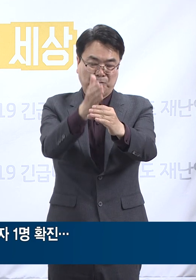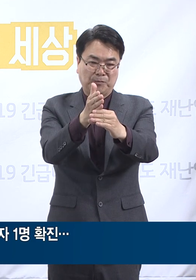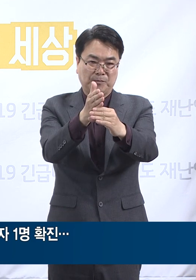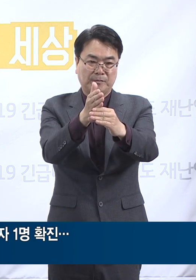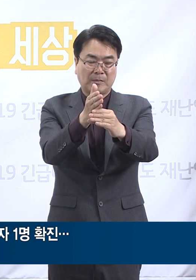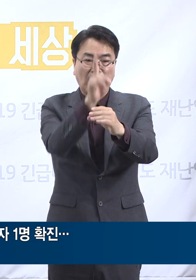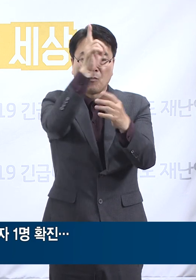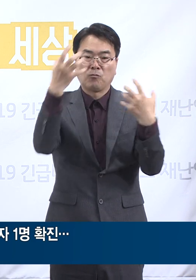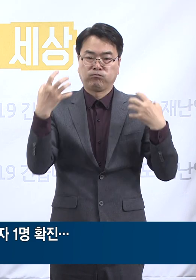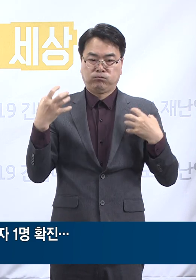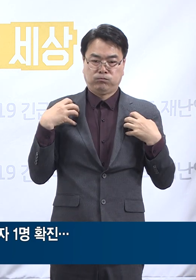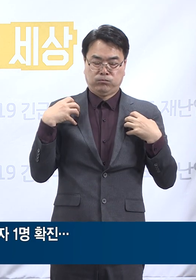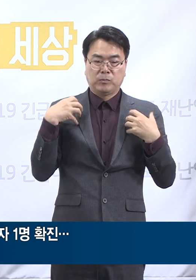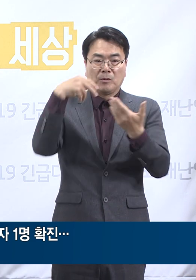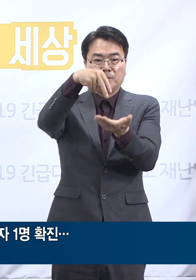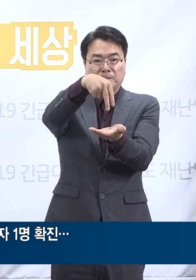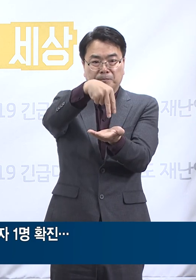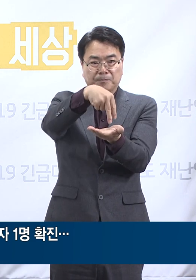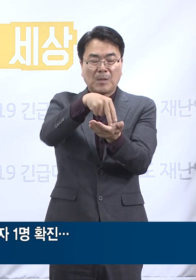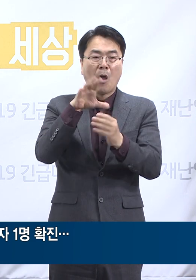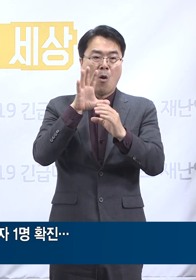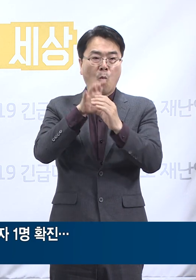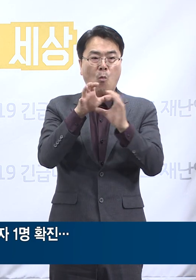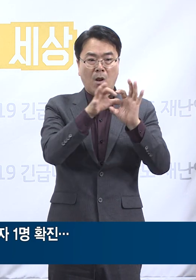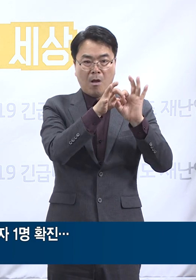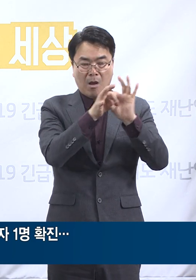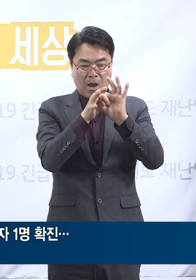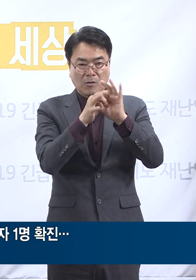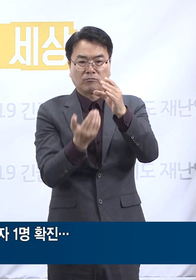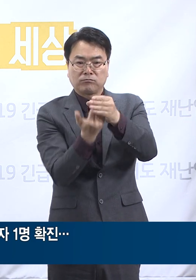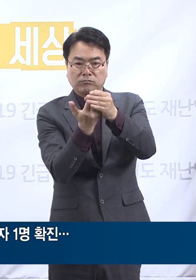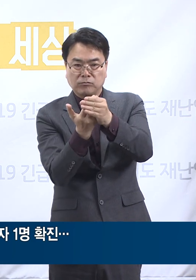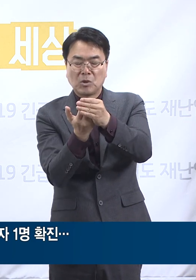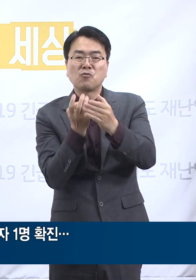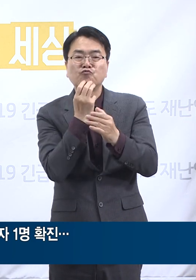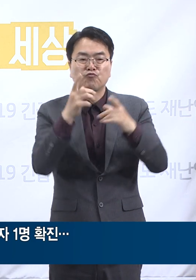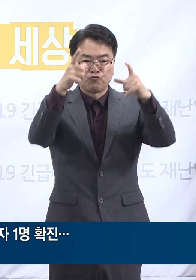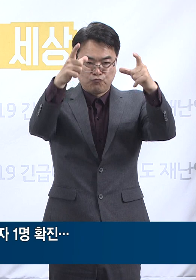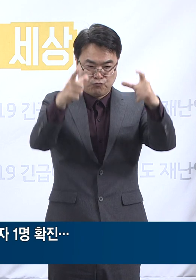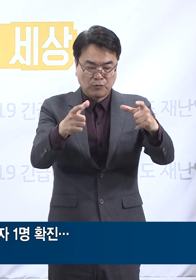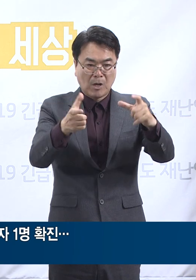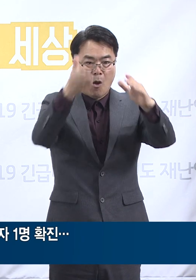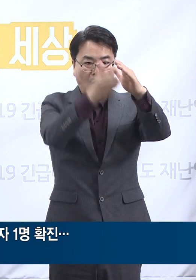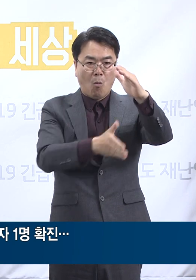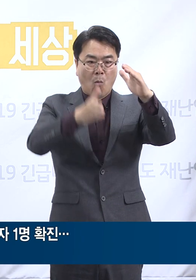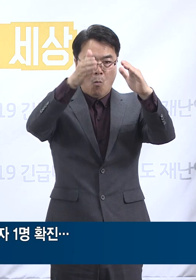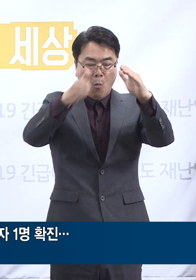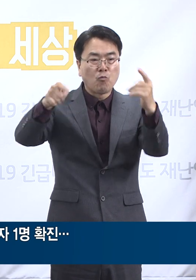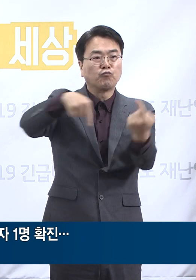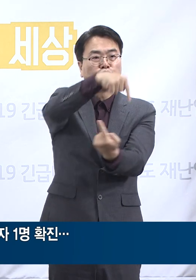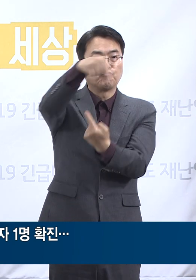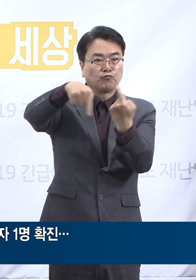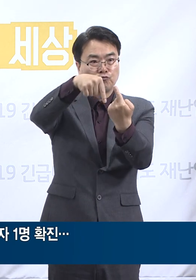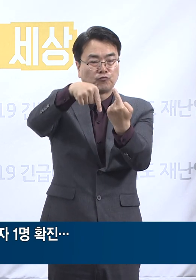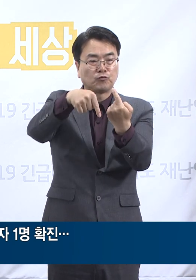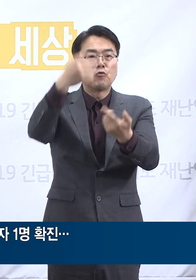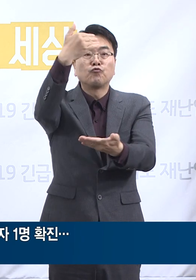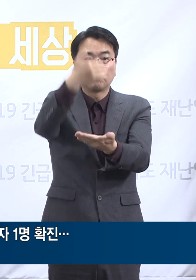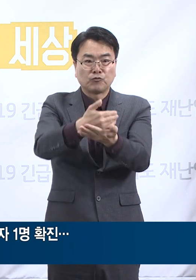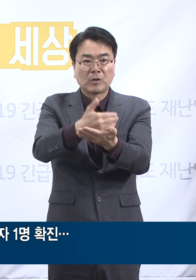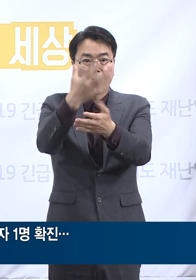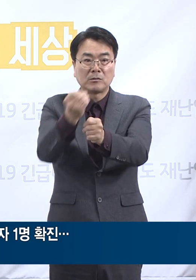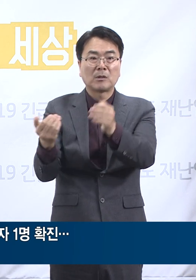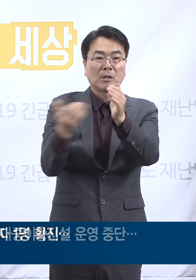정부는 코로나19 집단 감염이 지속되고 있는 수도권 지역의 모든 공공부문 다중이용시설의 운영을 6월 14일까지